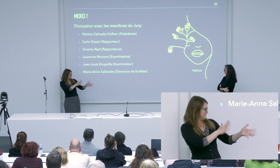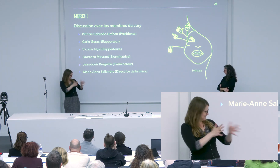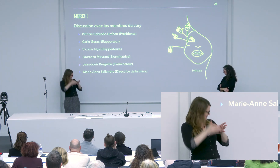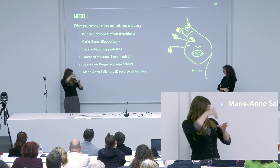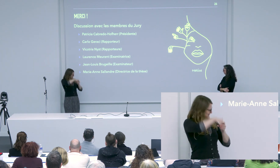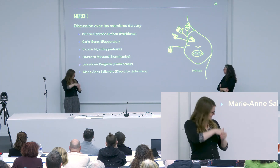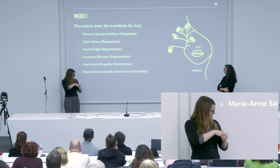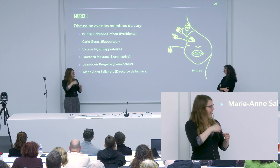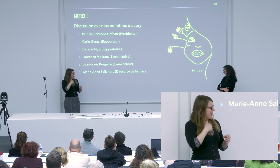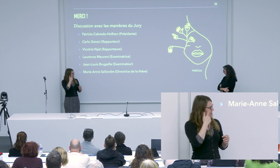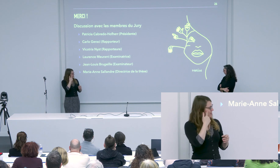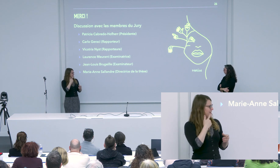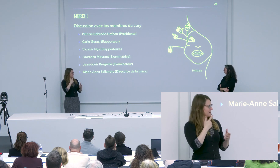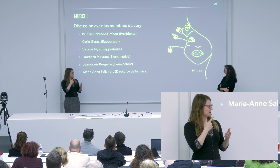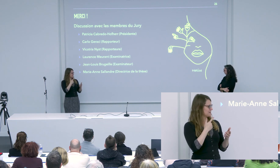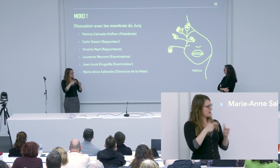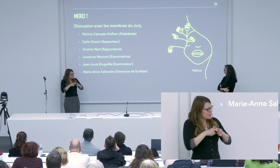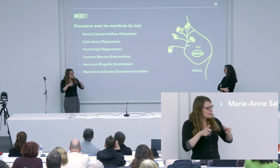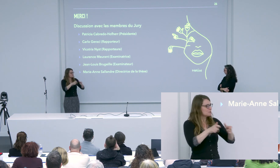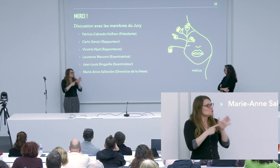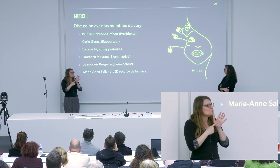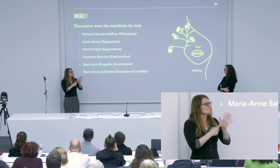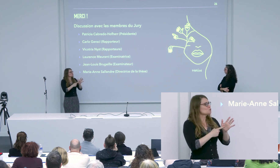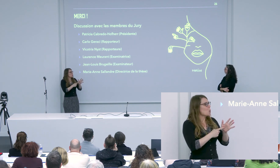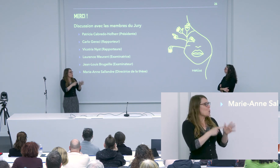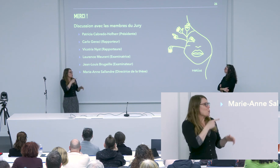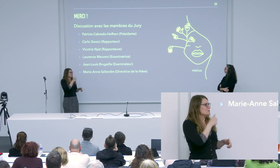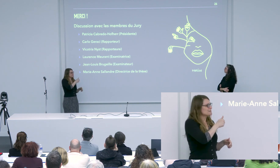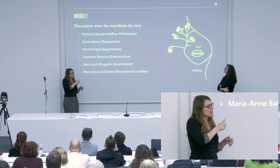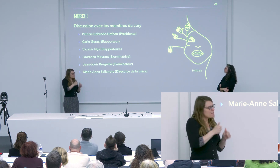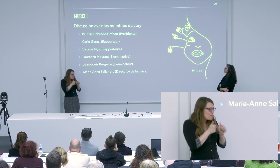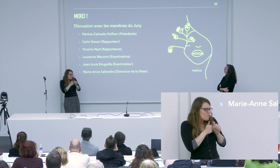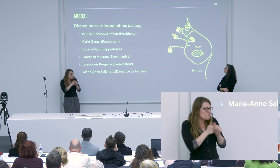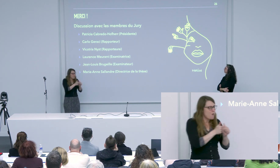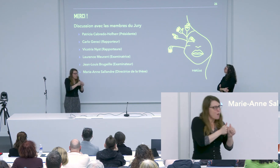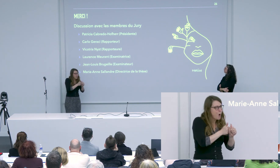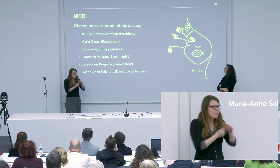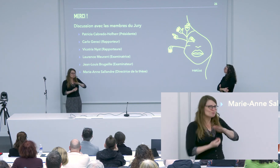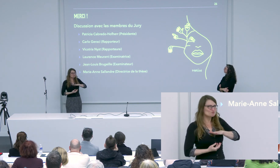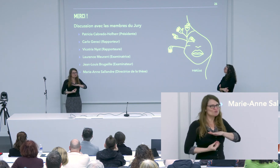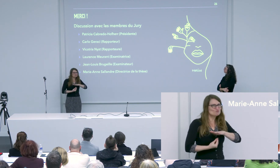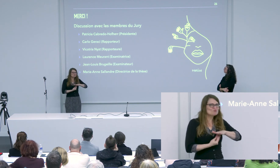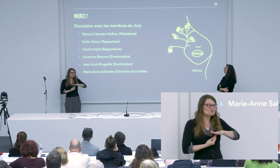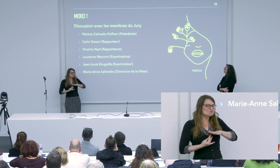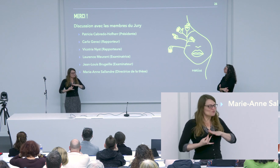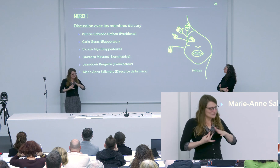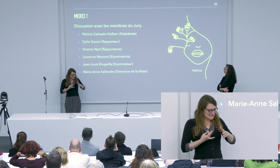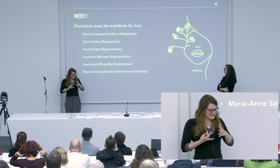Et puis effectivement, j'ai bien compris que tu avais grandi dans un environnement signant et que toi-même, tu avais envie de